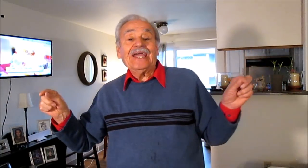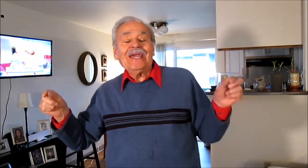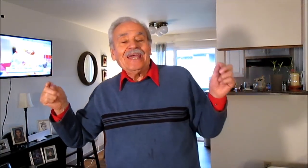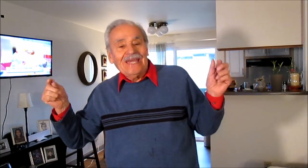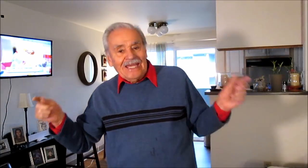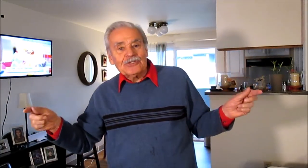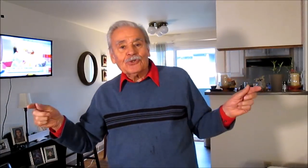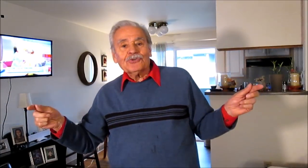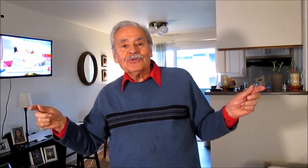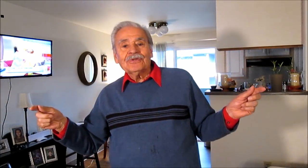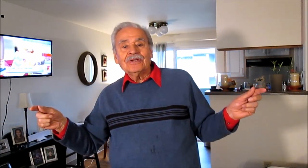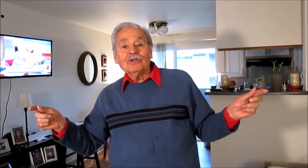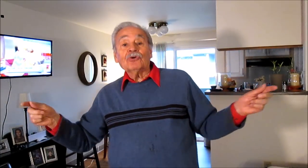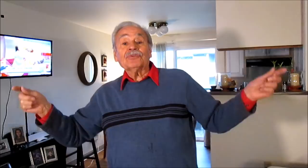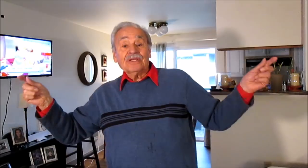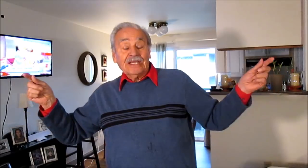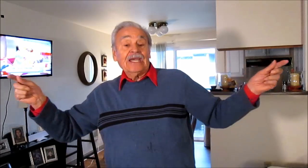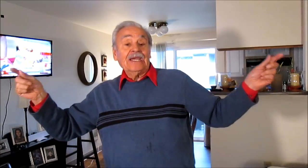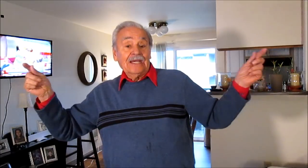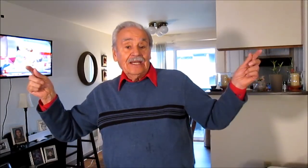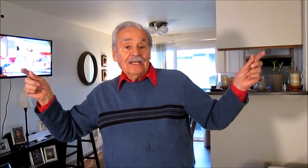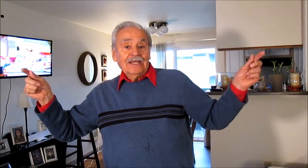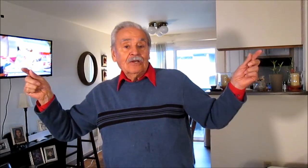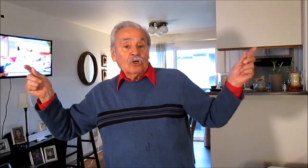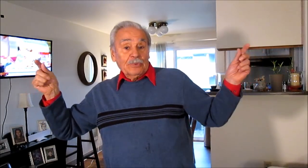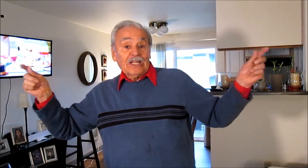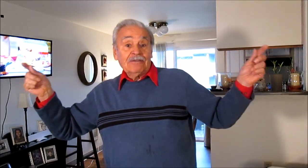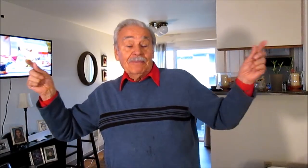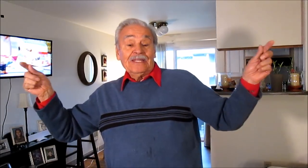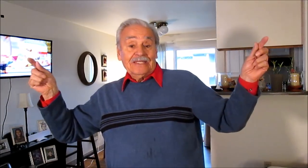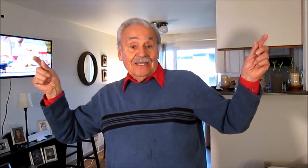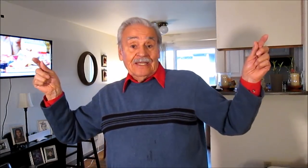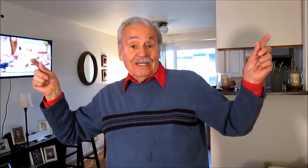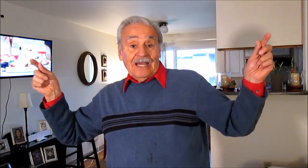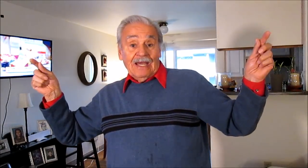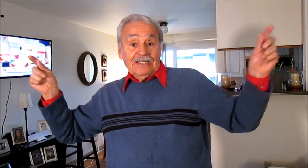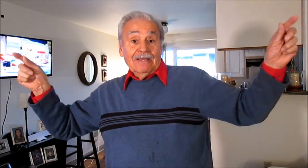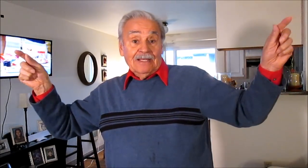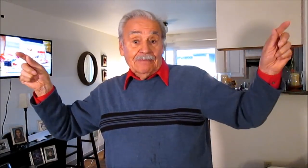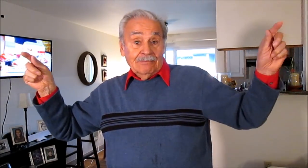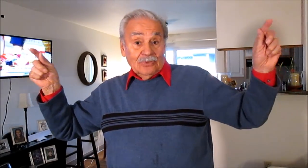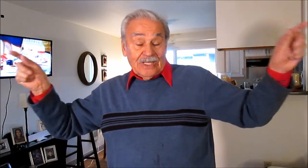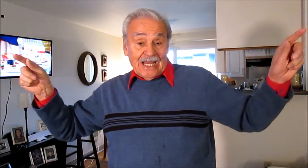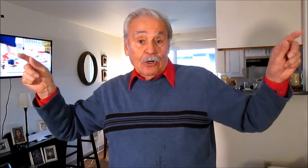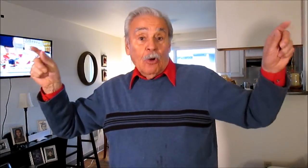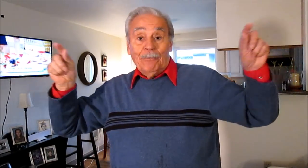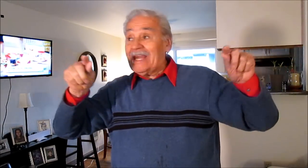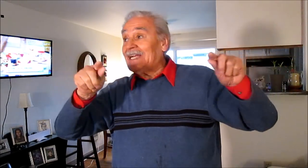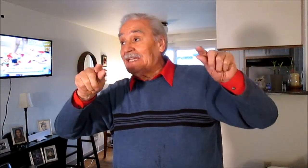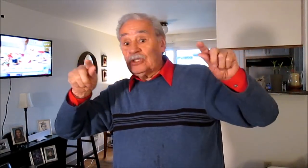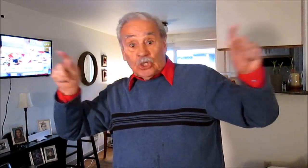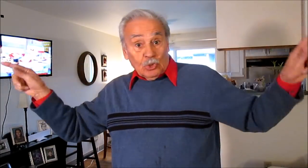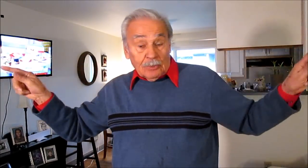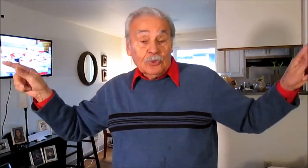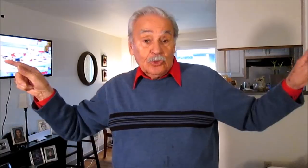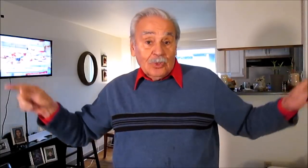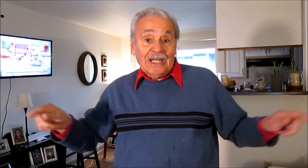ellos los que corporativamente a nivel mundial operan en todo el mundo igual